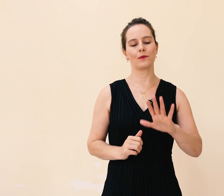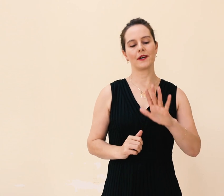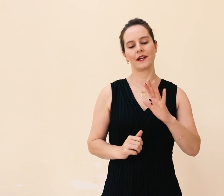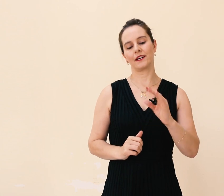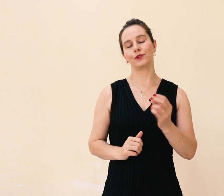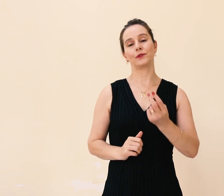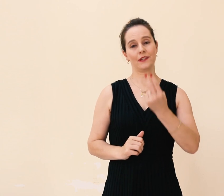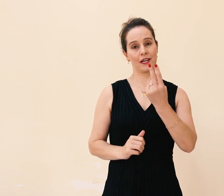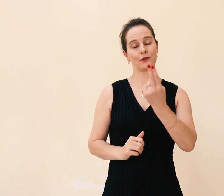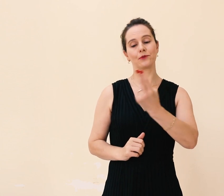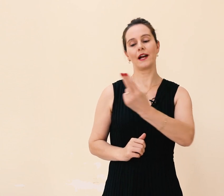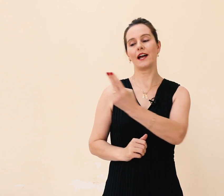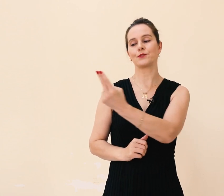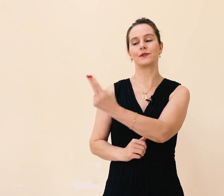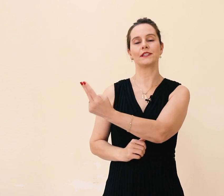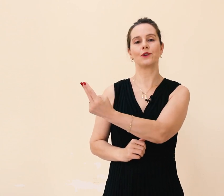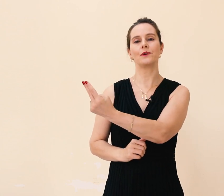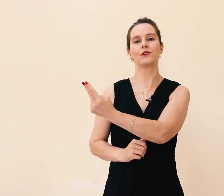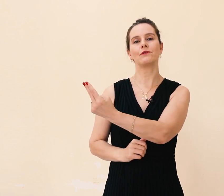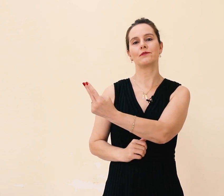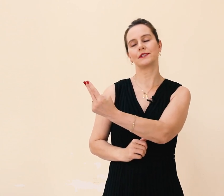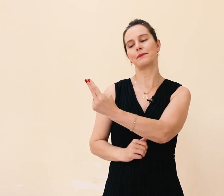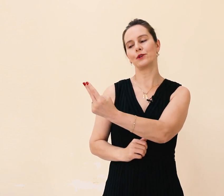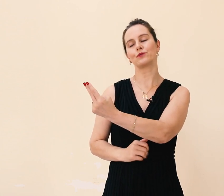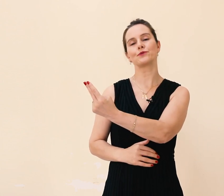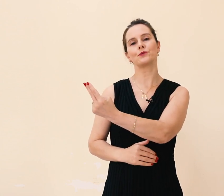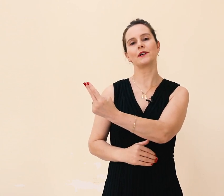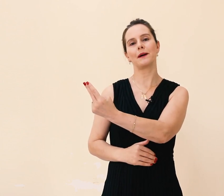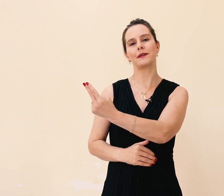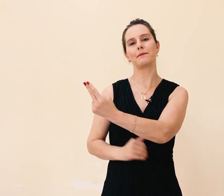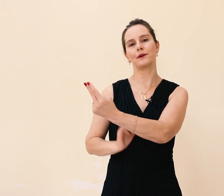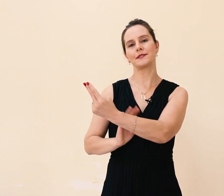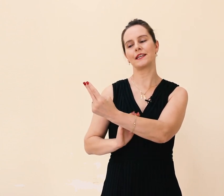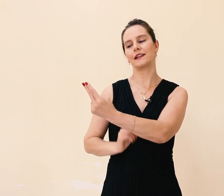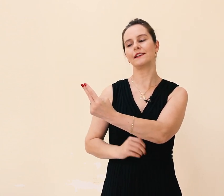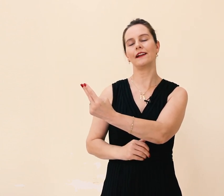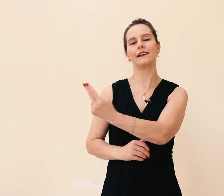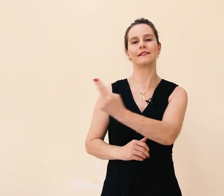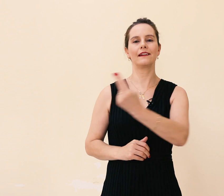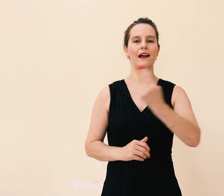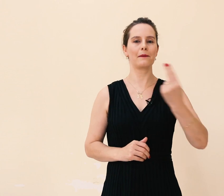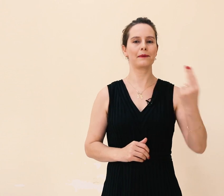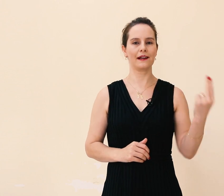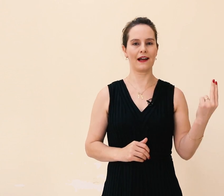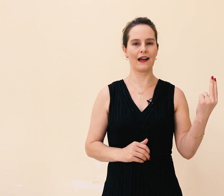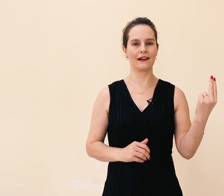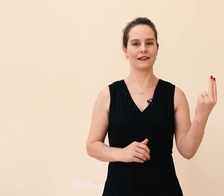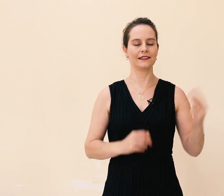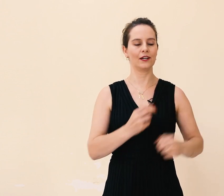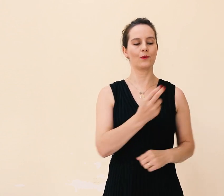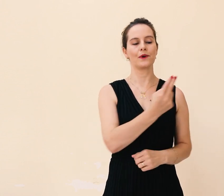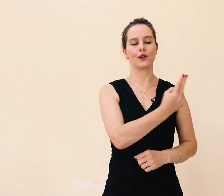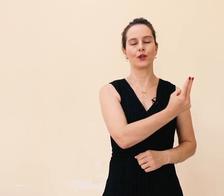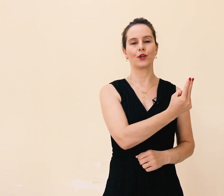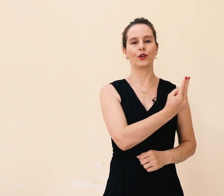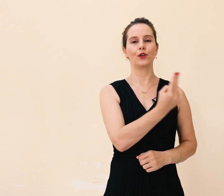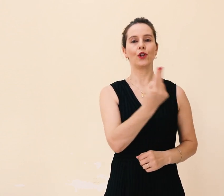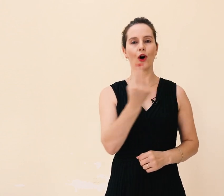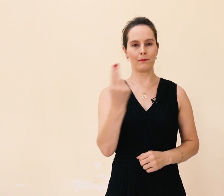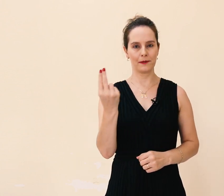canhoteiro, no caso, então eu também cruzo a minha mão esquerda, né? De lá para cá. Então, nome.